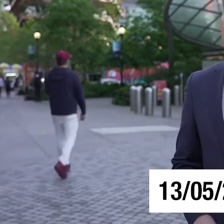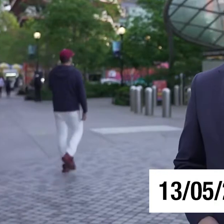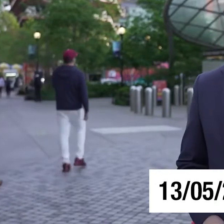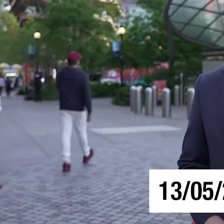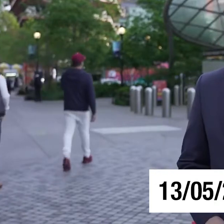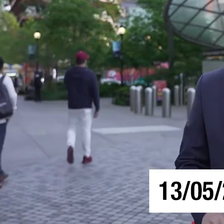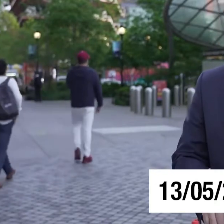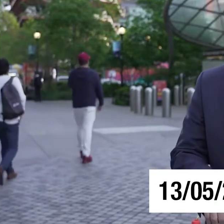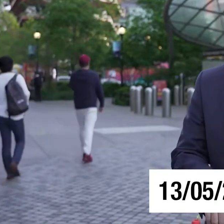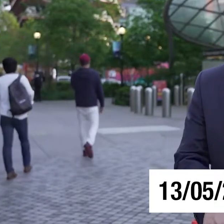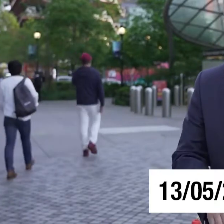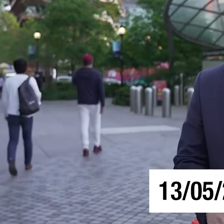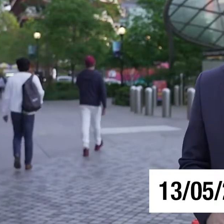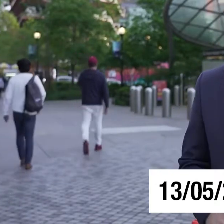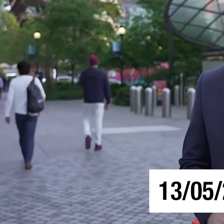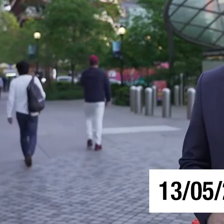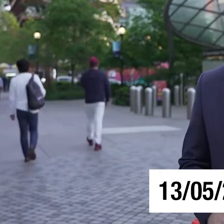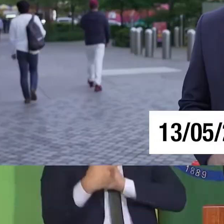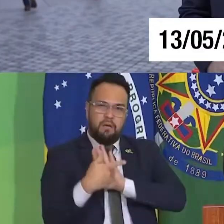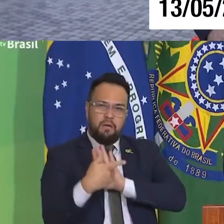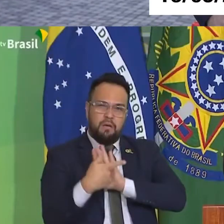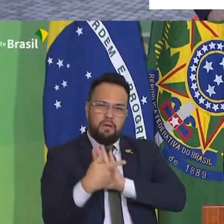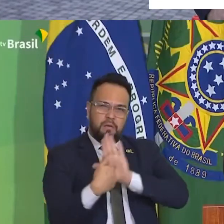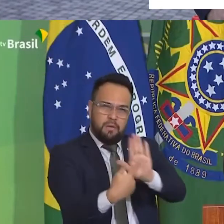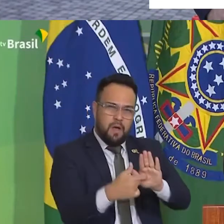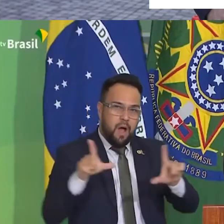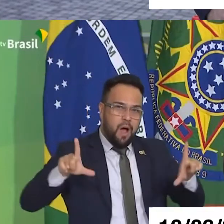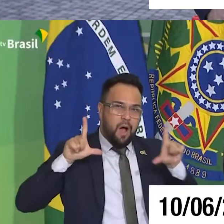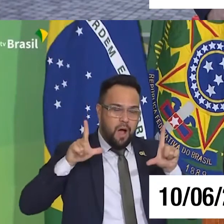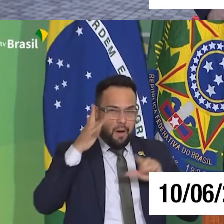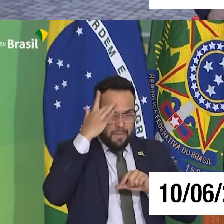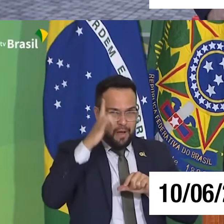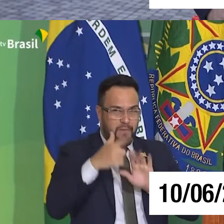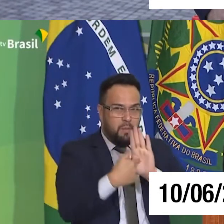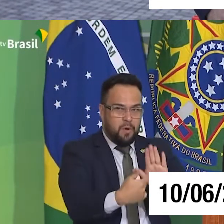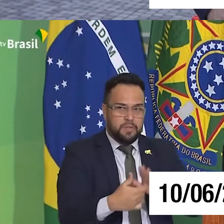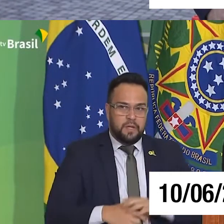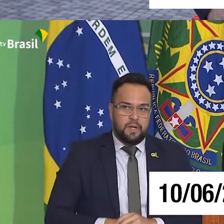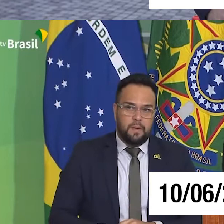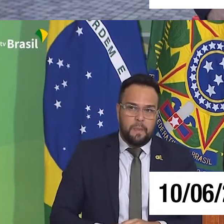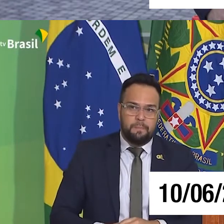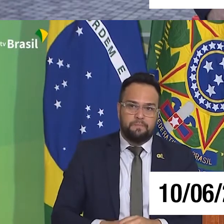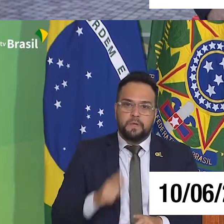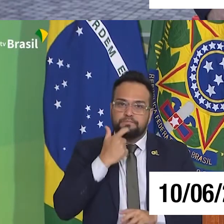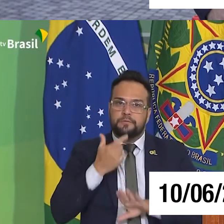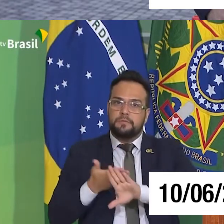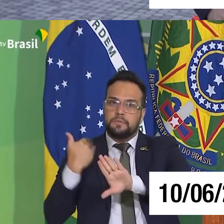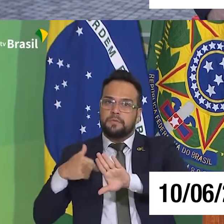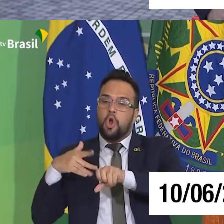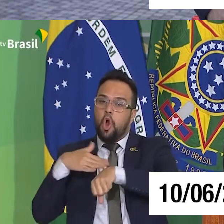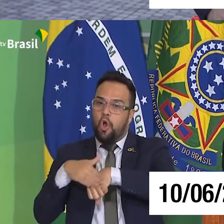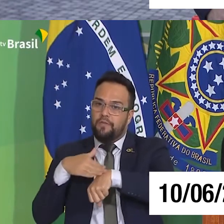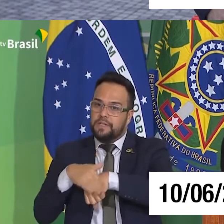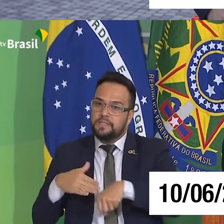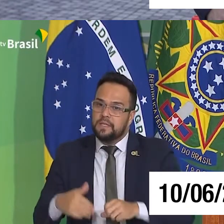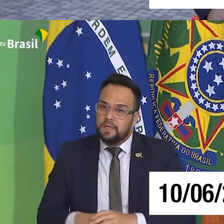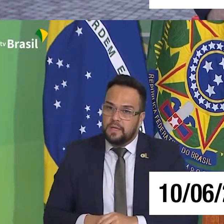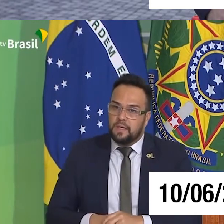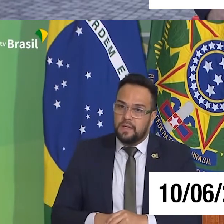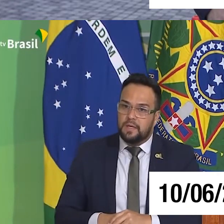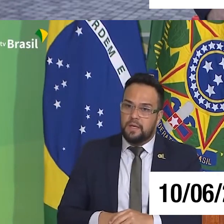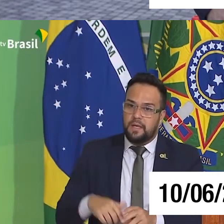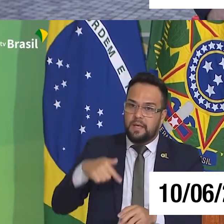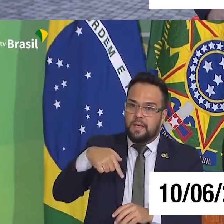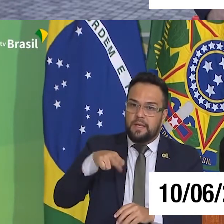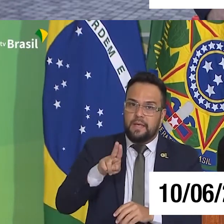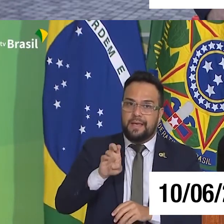a diretriz anunciada hoje pelo governo federal. Acabei de conversar com o tal de Queiroga, não sei se você sabe quem é, né?